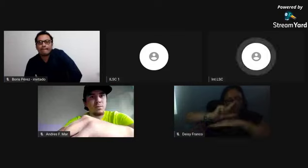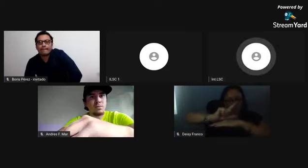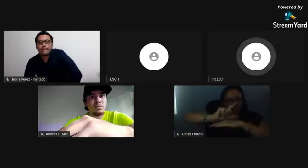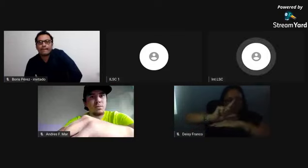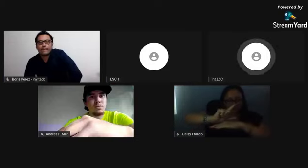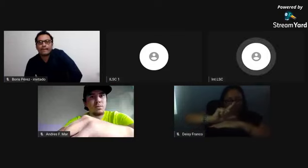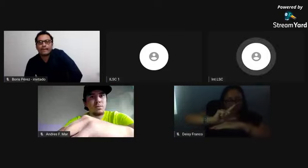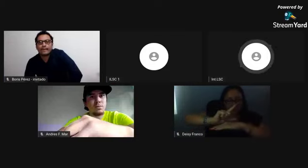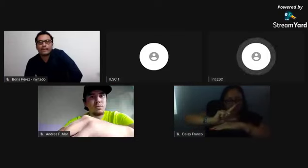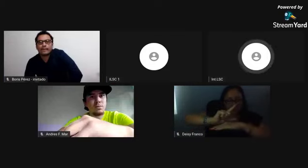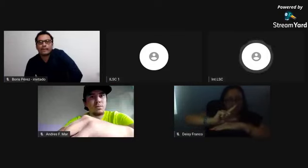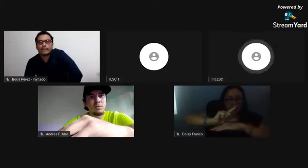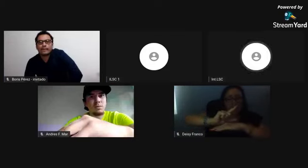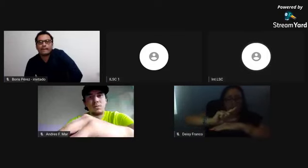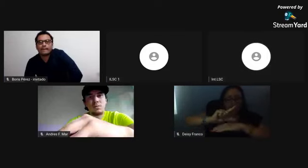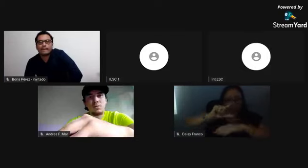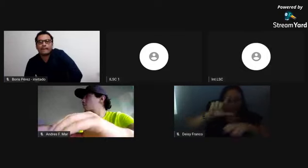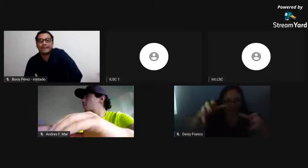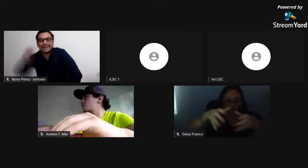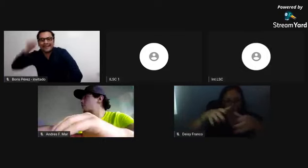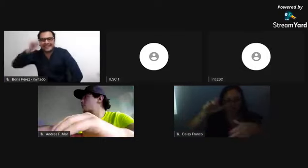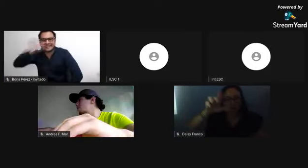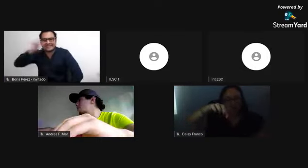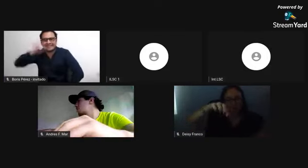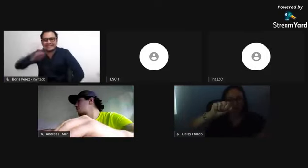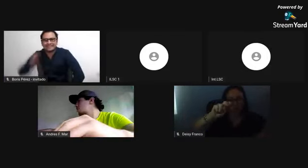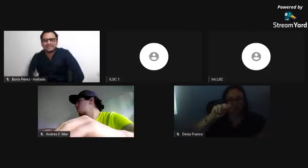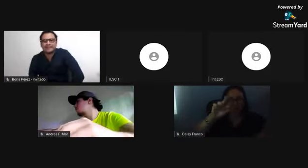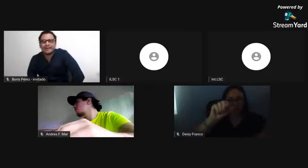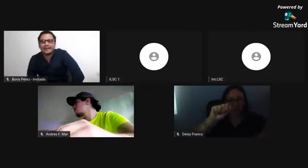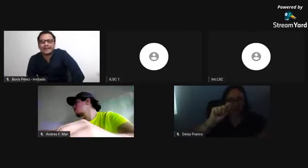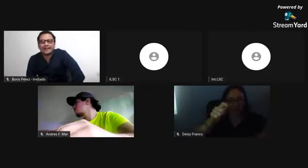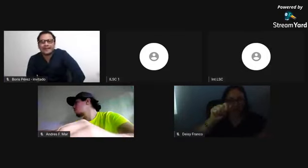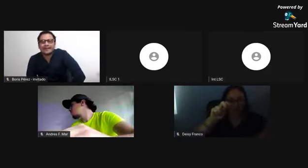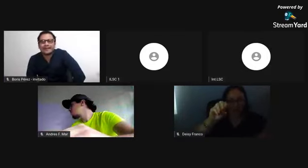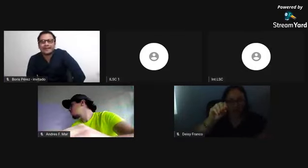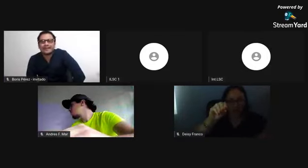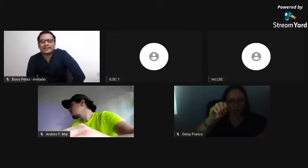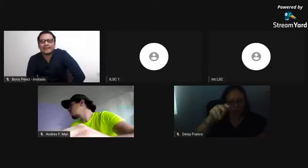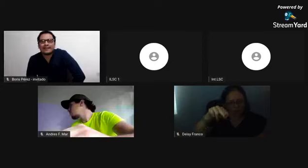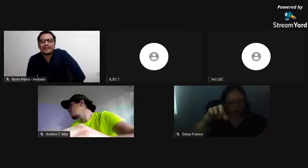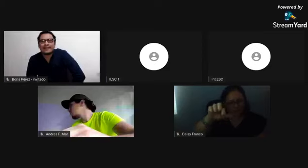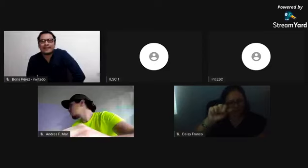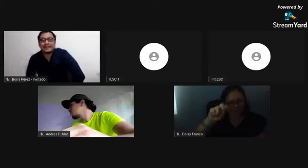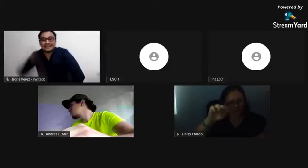¿Pero tú me querías hacer otra pregunta? Sí, yo quería hacerte otra pregunta.